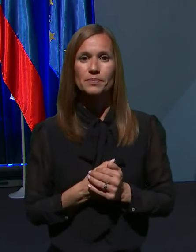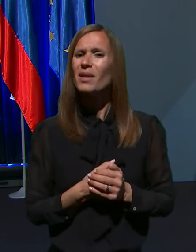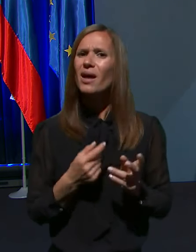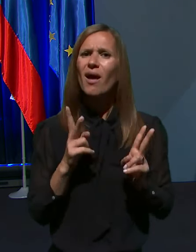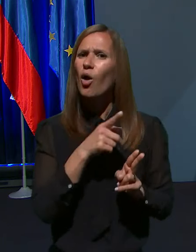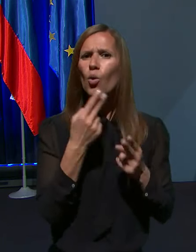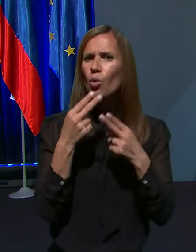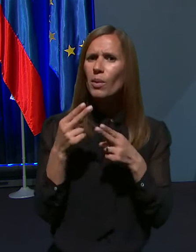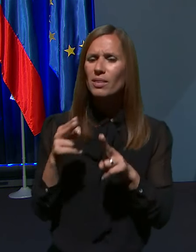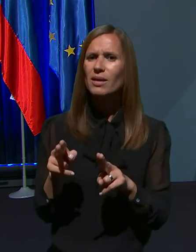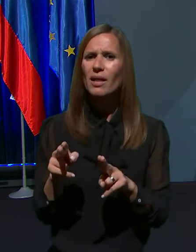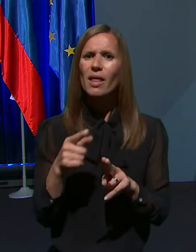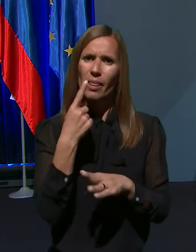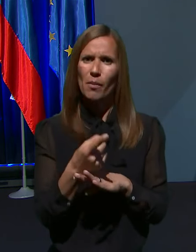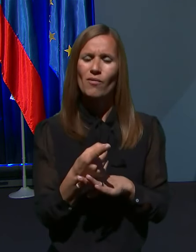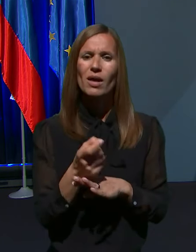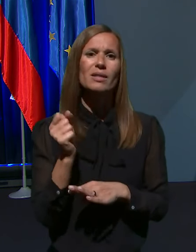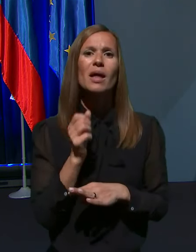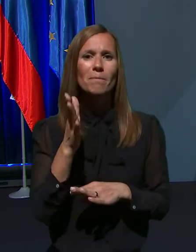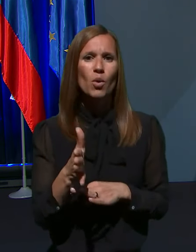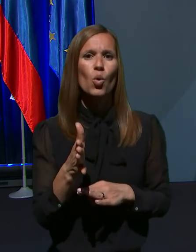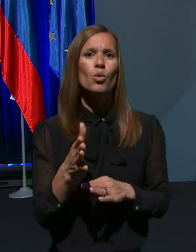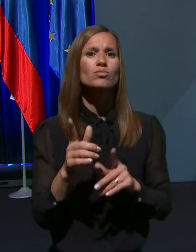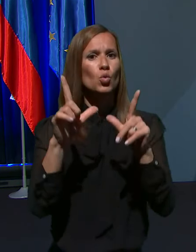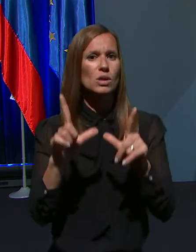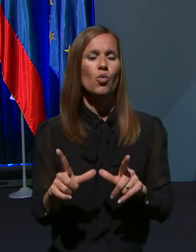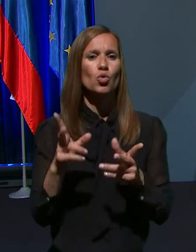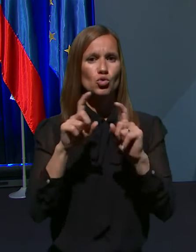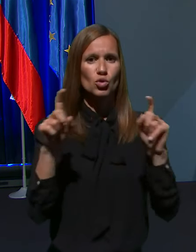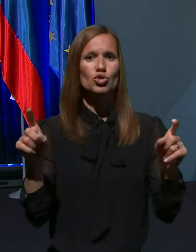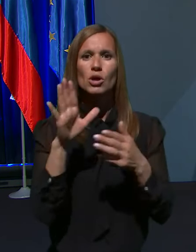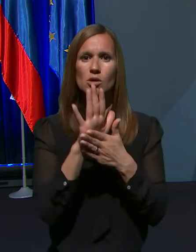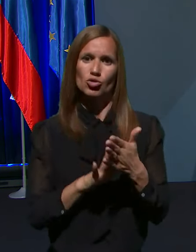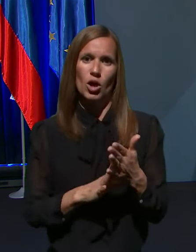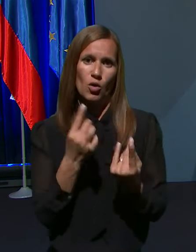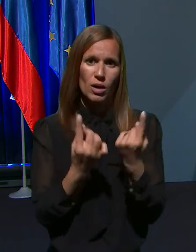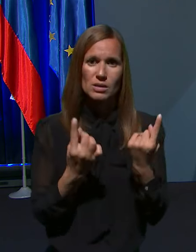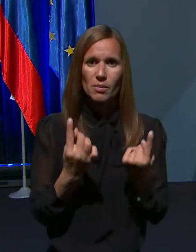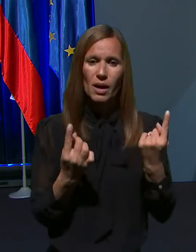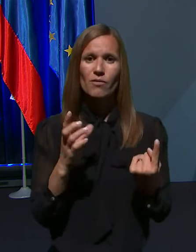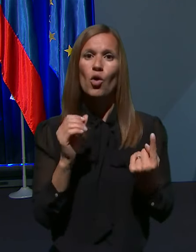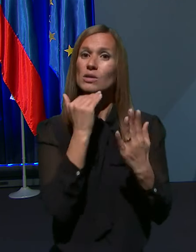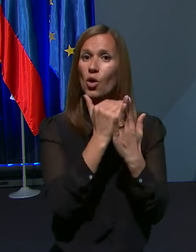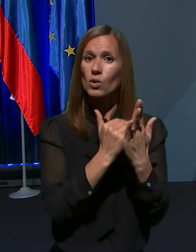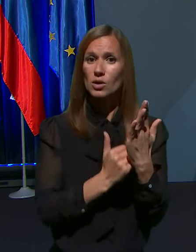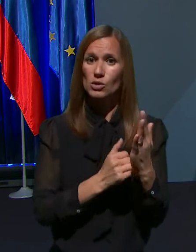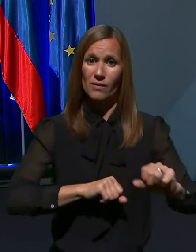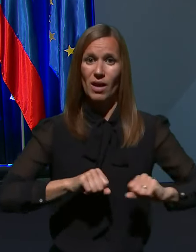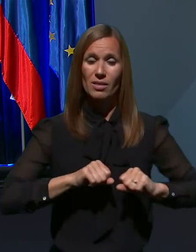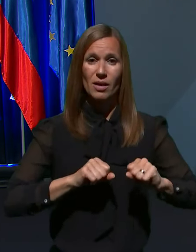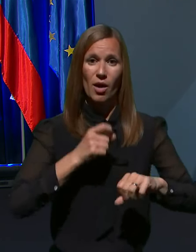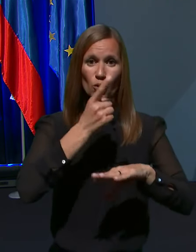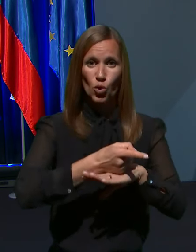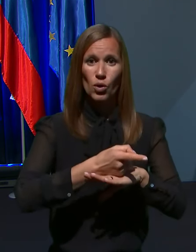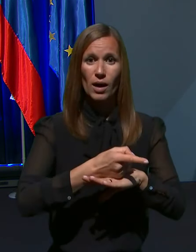komentirate na poved, da bo ustavno sodišče začelo z razpravo o zakonitosti vladnega odloka,